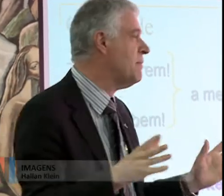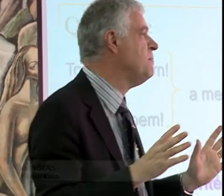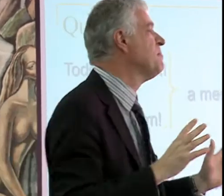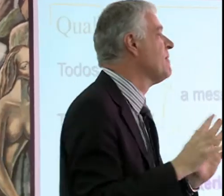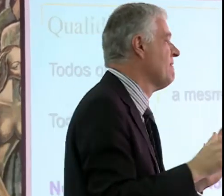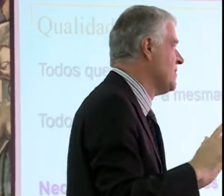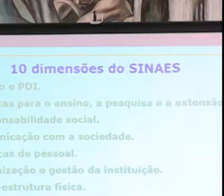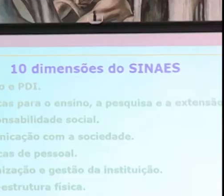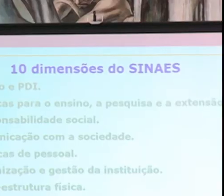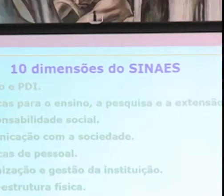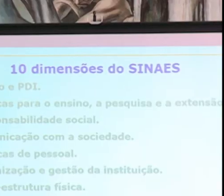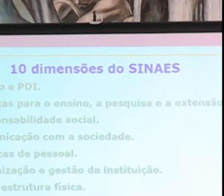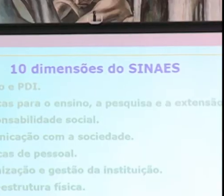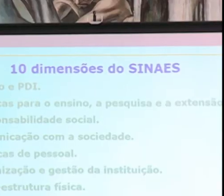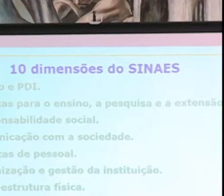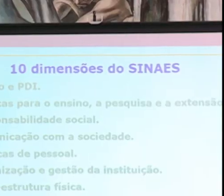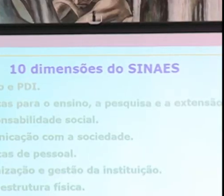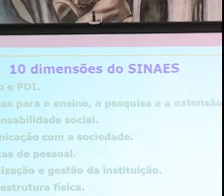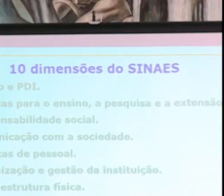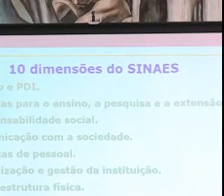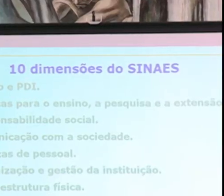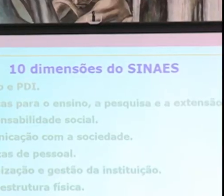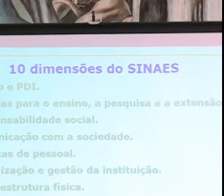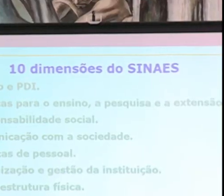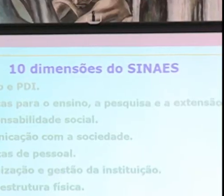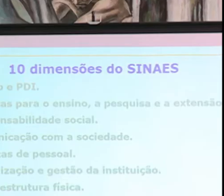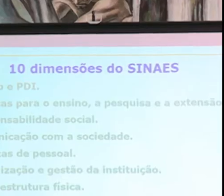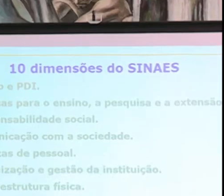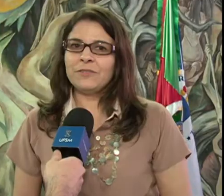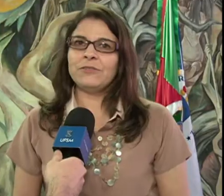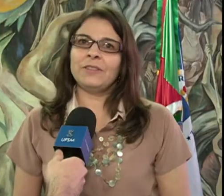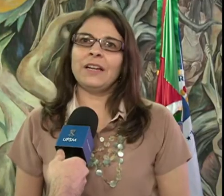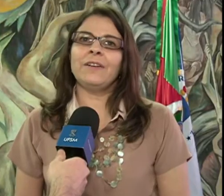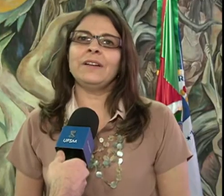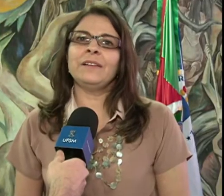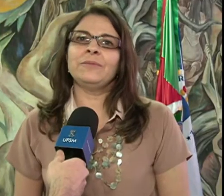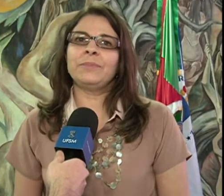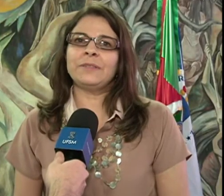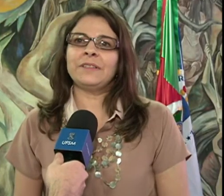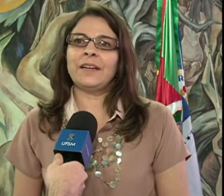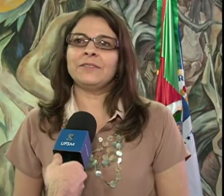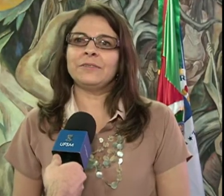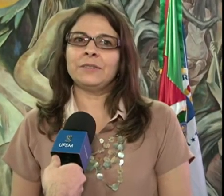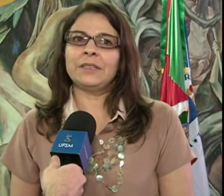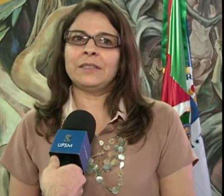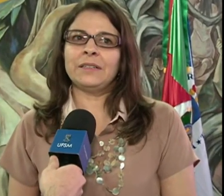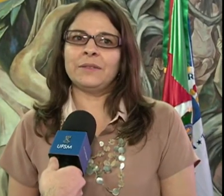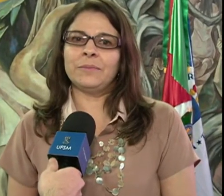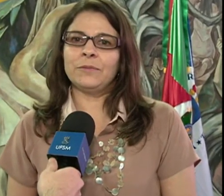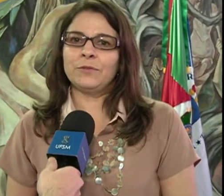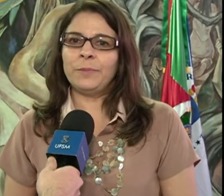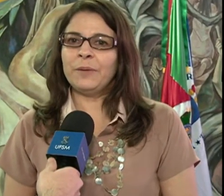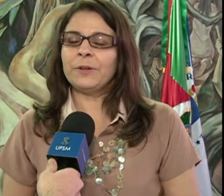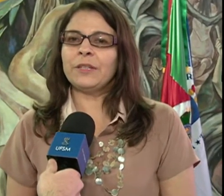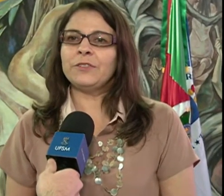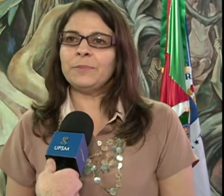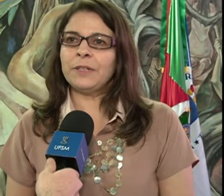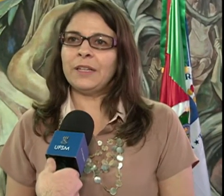Avaliação da Educação Superior, o SINAES. A autoavaliação institucional é um processo super importante, porque